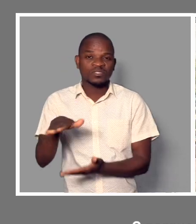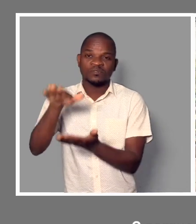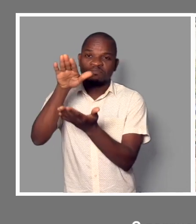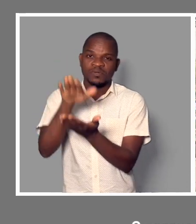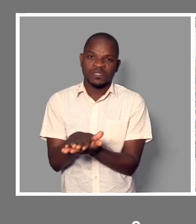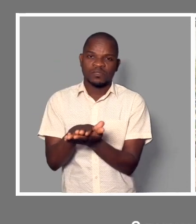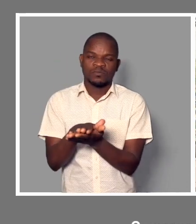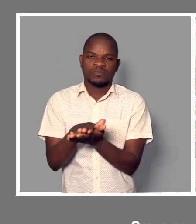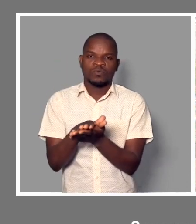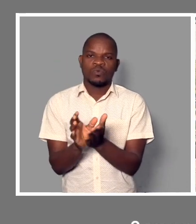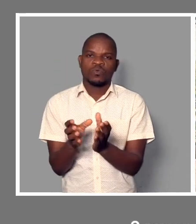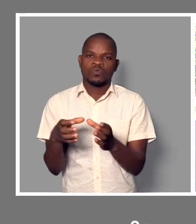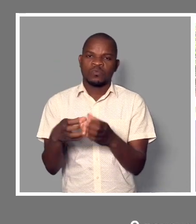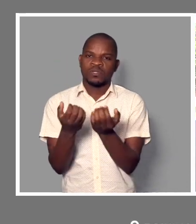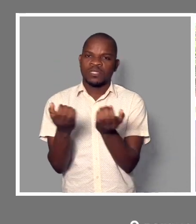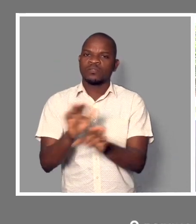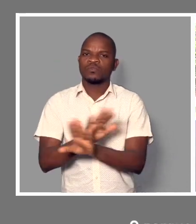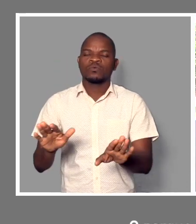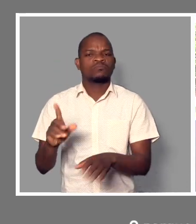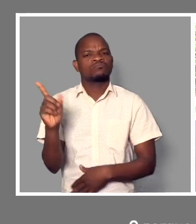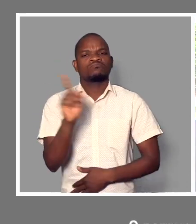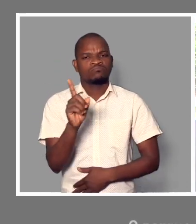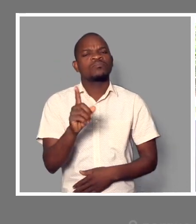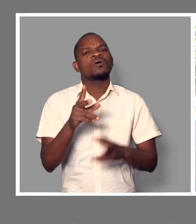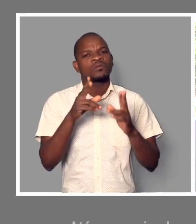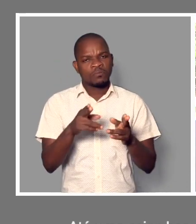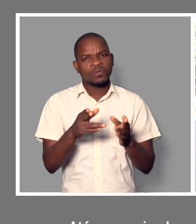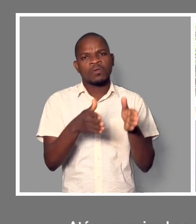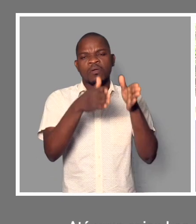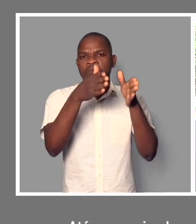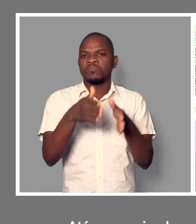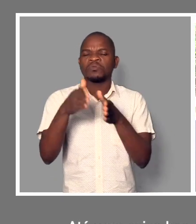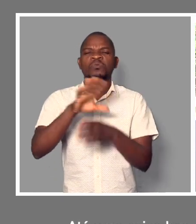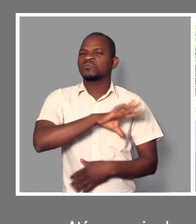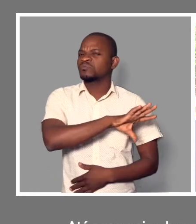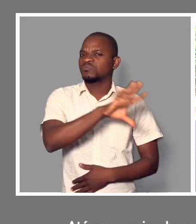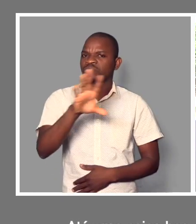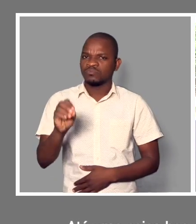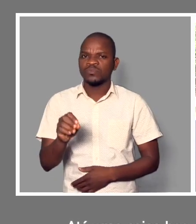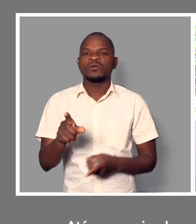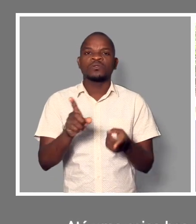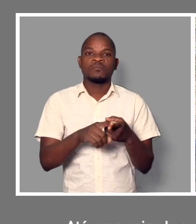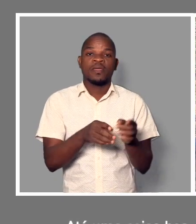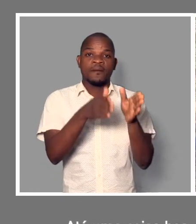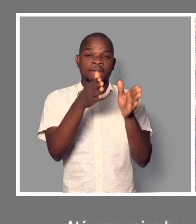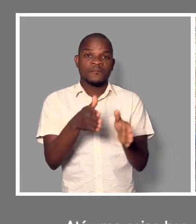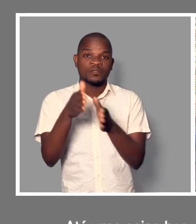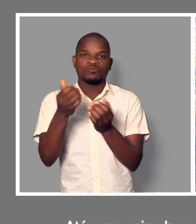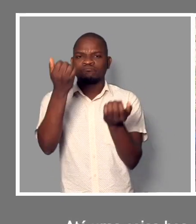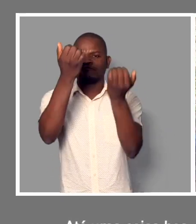pensando nas nossas crianças. Pensamos a todos. Até a coisa mais boa, os próprios cuidadores ou os adultos que